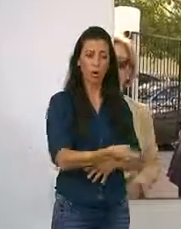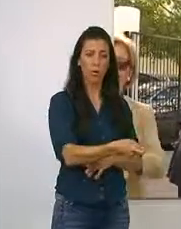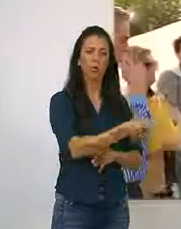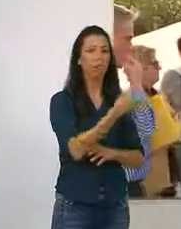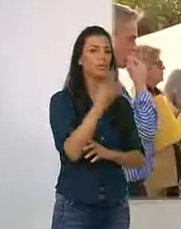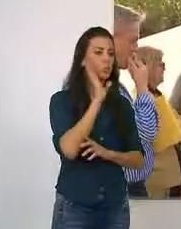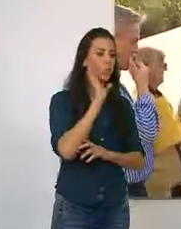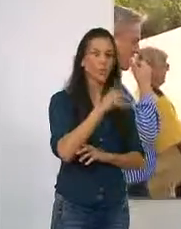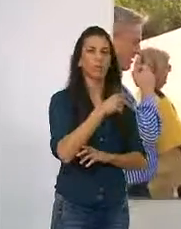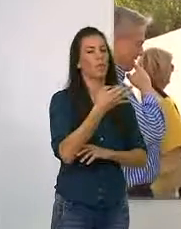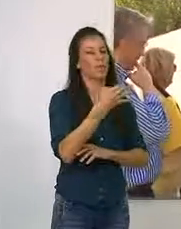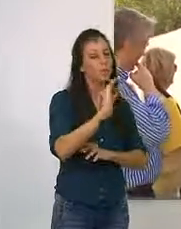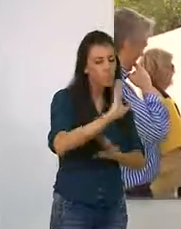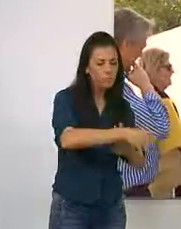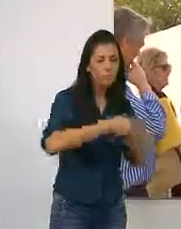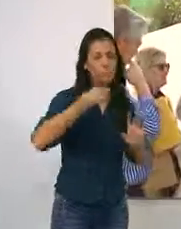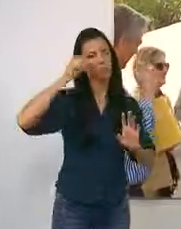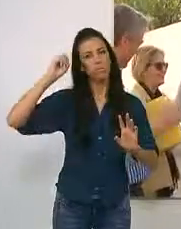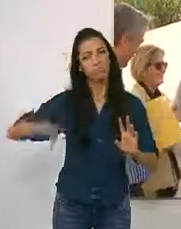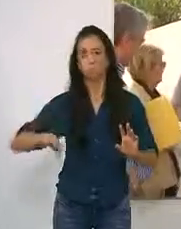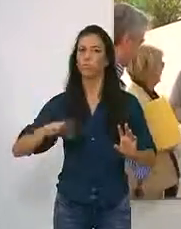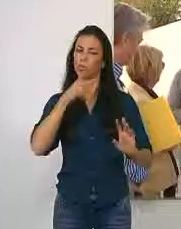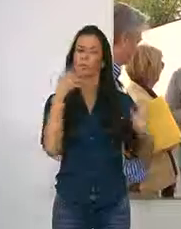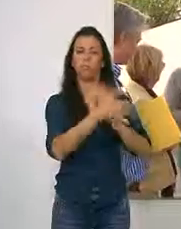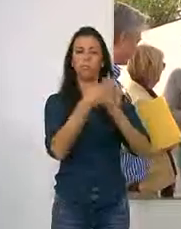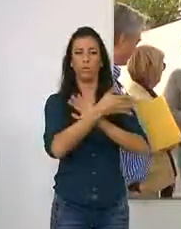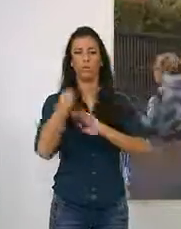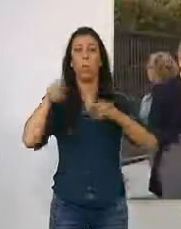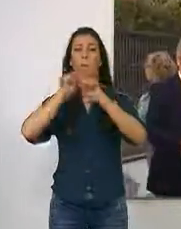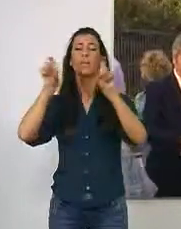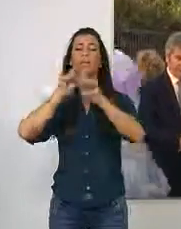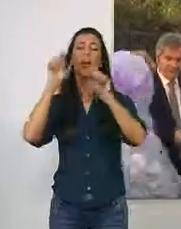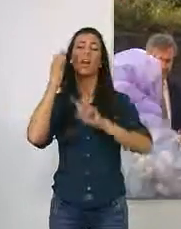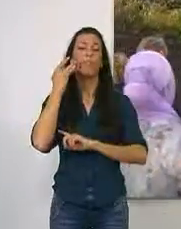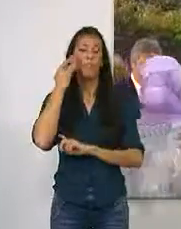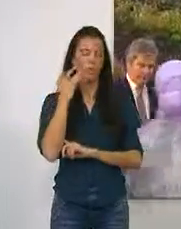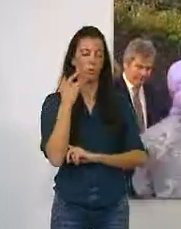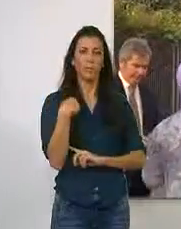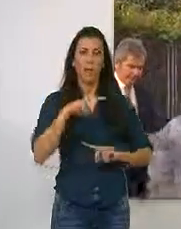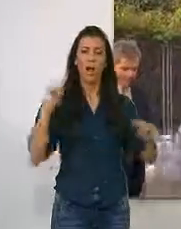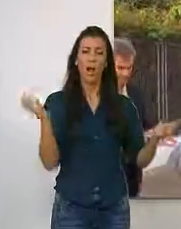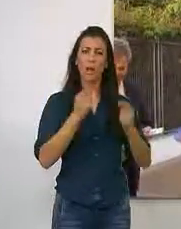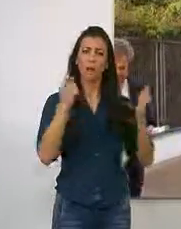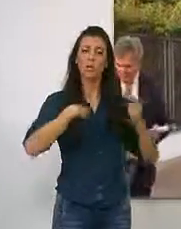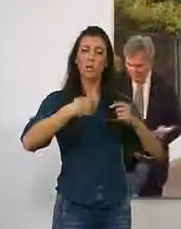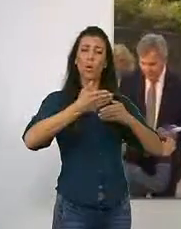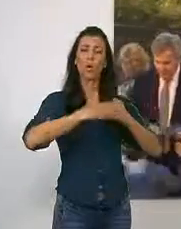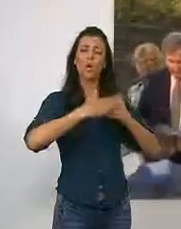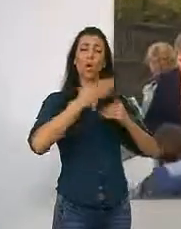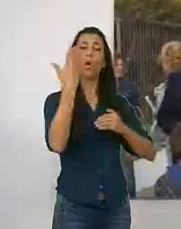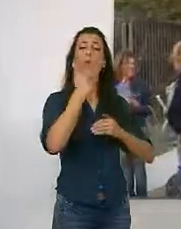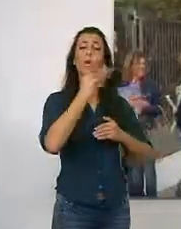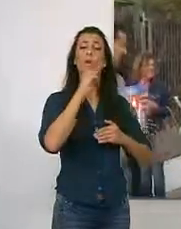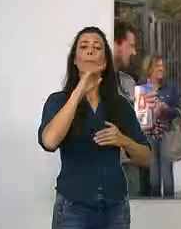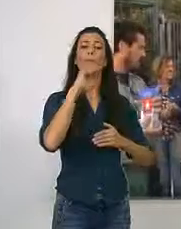excrementos de la vía pública según comentaba el titular del INDECO. En esta ocasión la campaña se ha llevado a cabo en la puerta